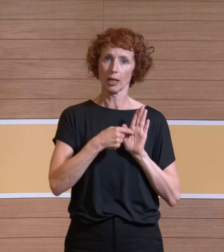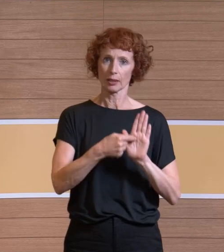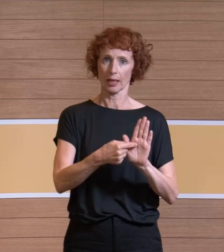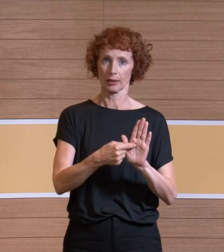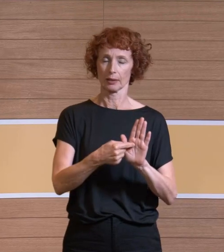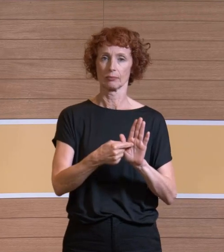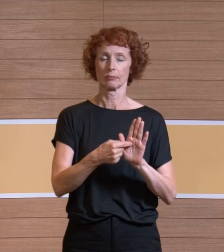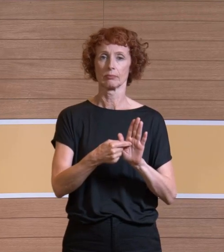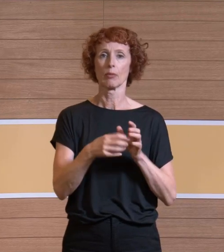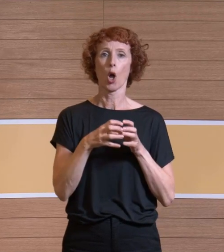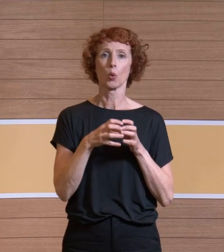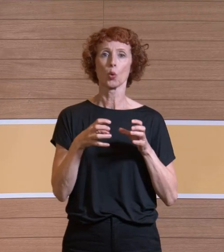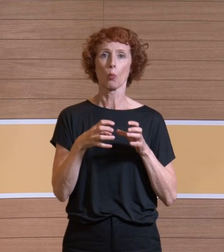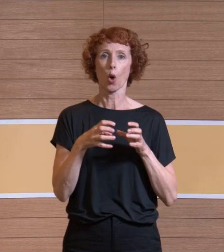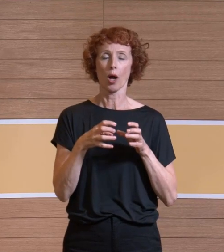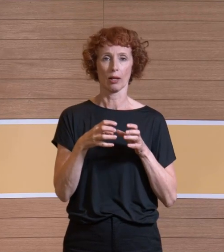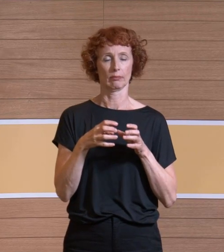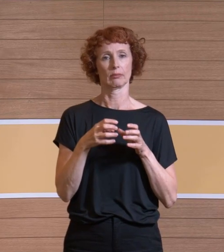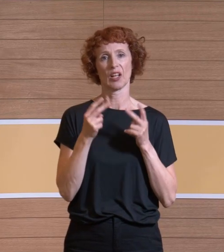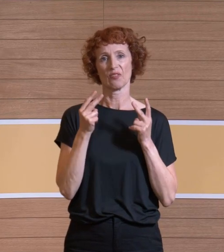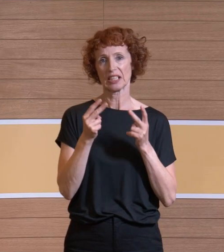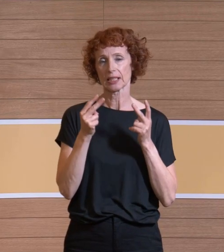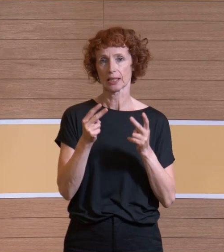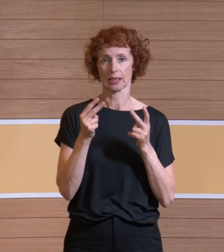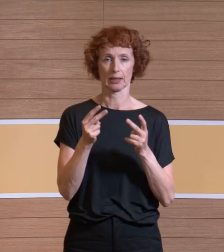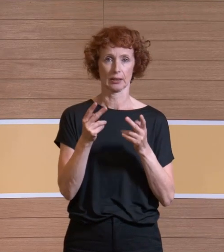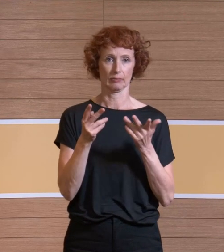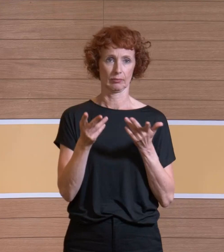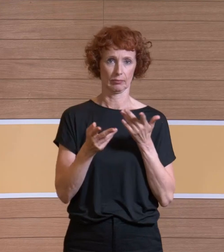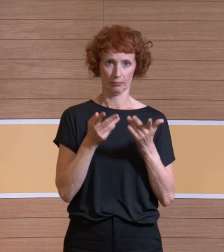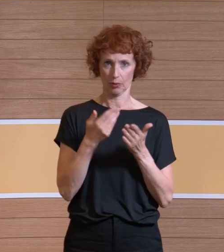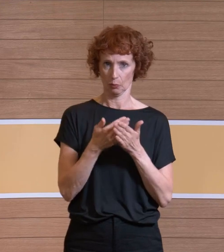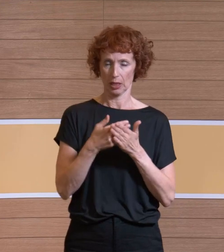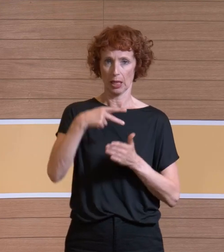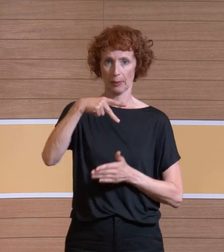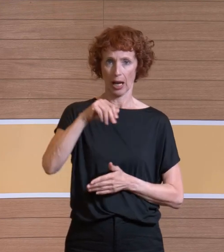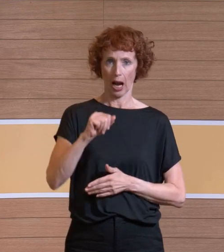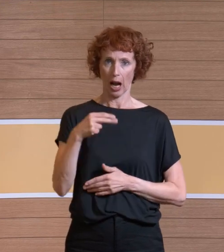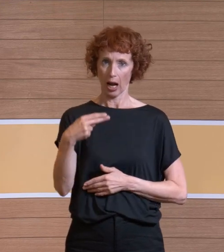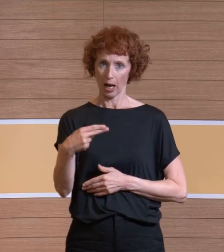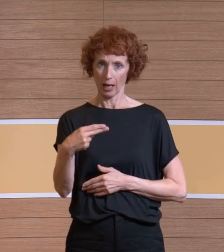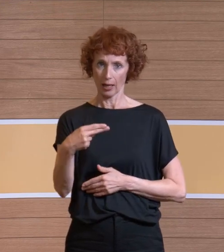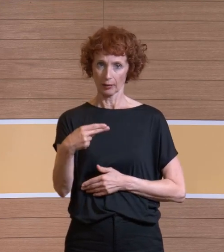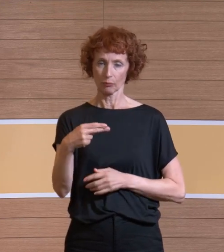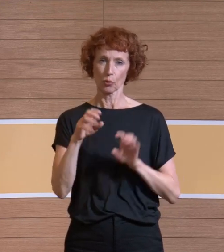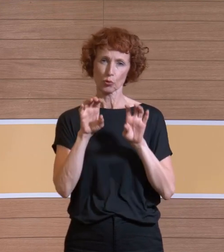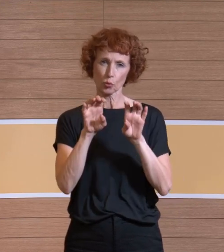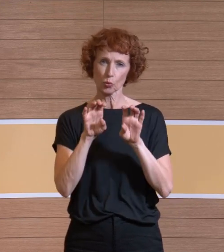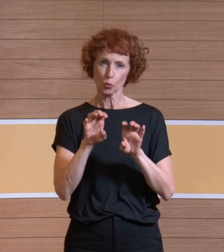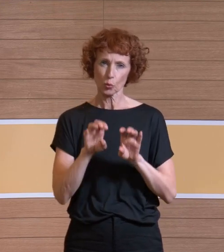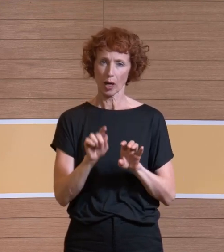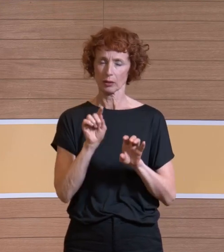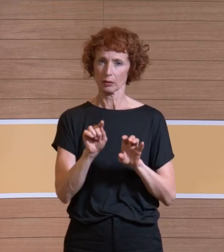tumorrelevanten, also die krebsrelevanten am Beispiel von PAH-Strukturen